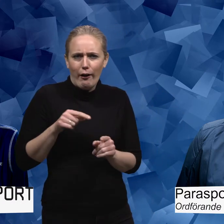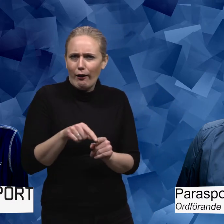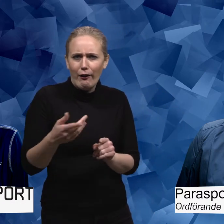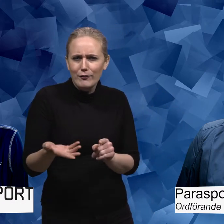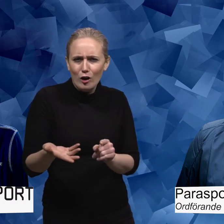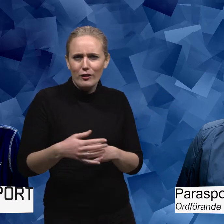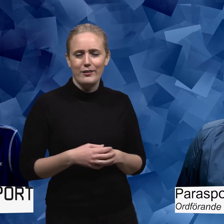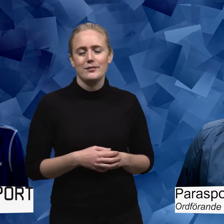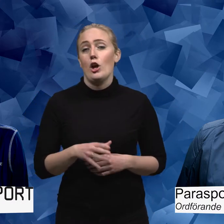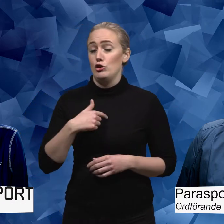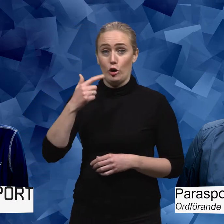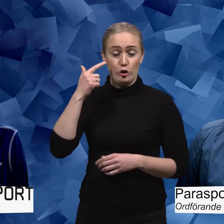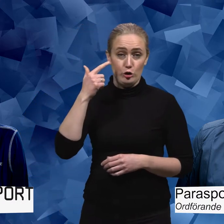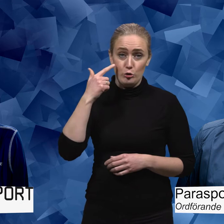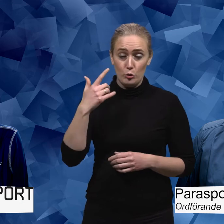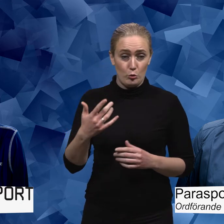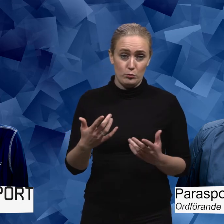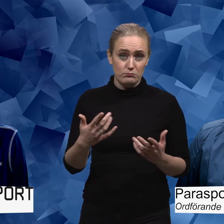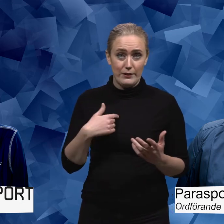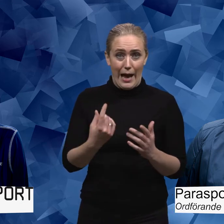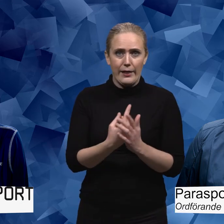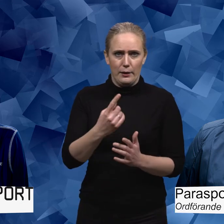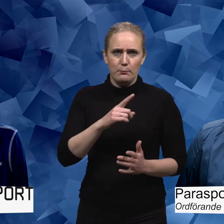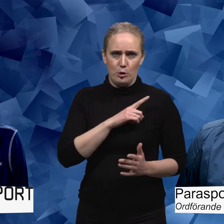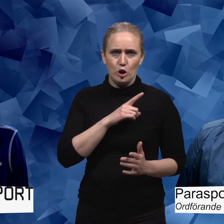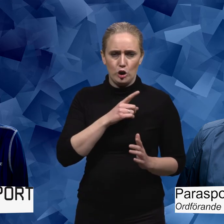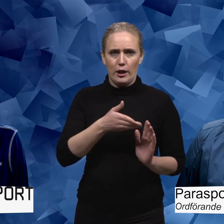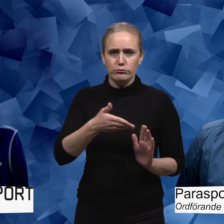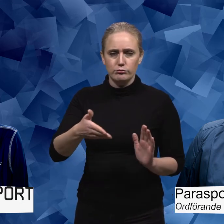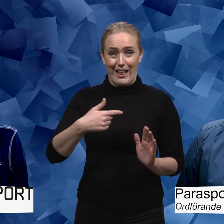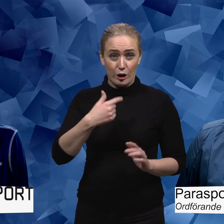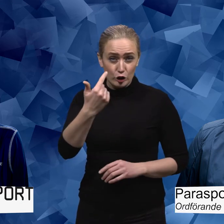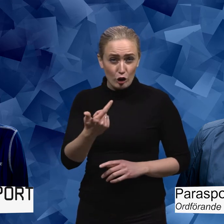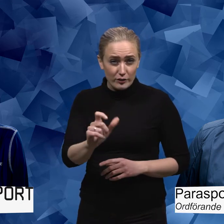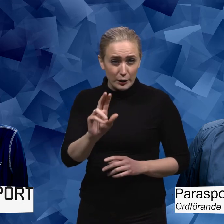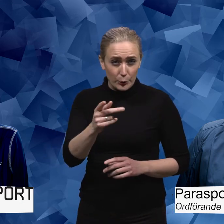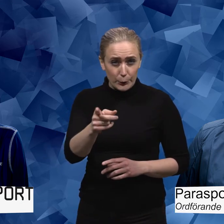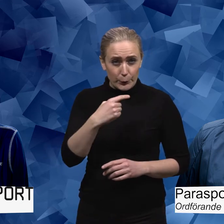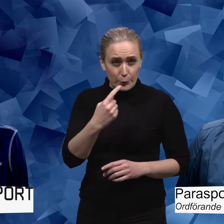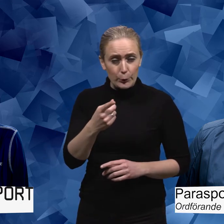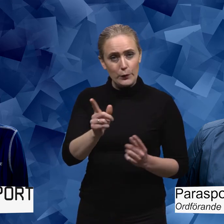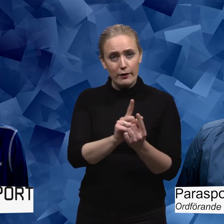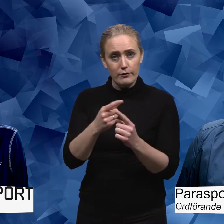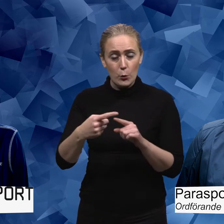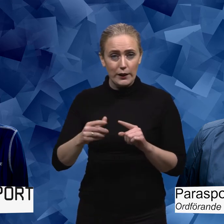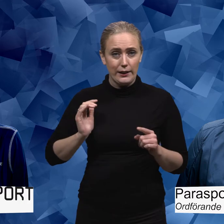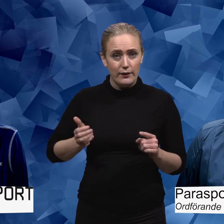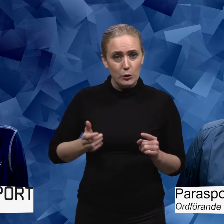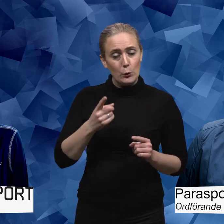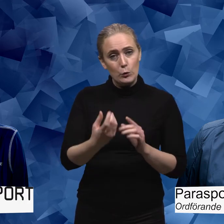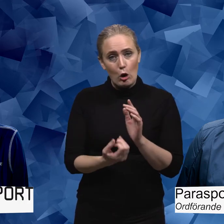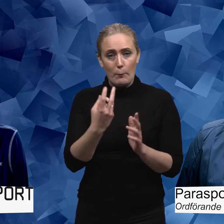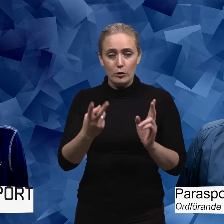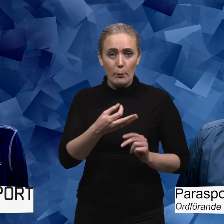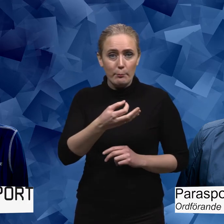åt saken? Jag tycker att det händer jättemycket. Det är ju som du säger, det här är sjunde avsnittet som du träffar kvinnor och gör